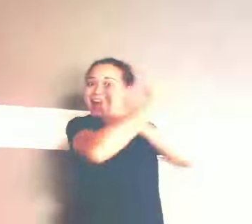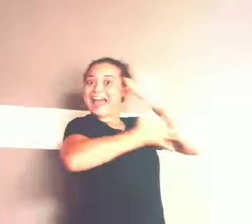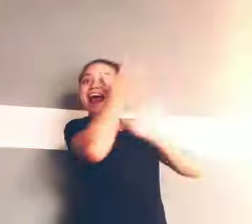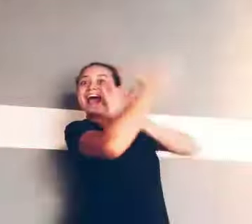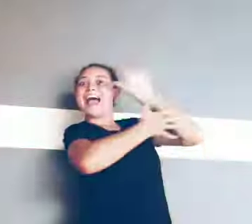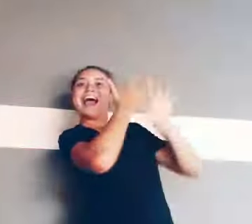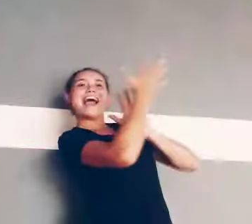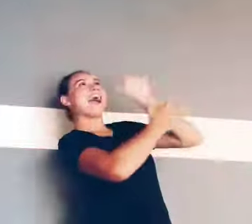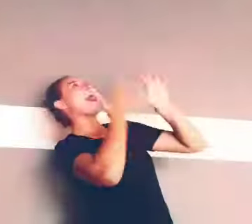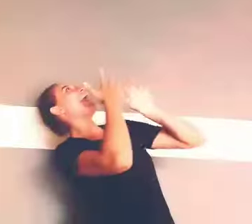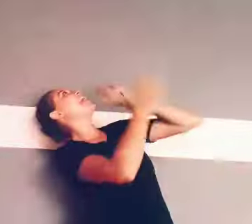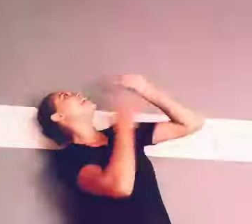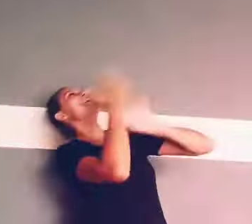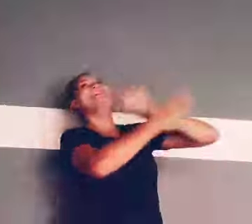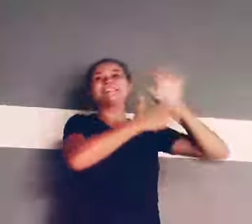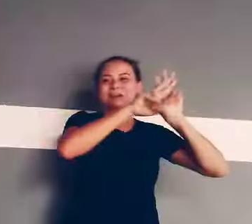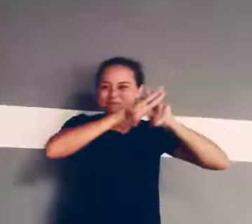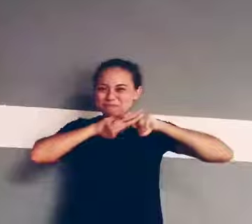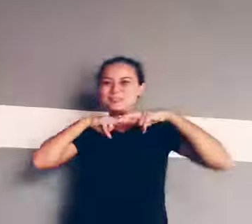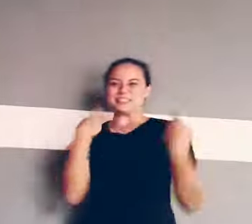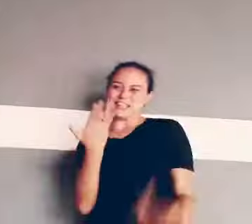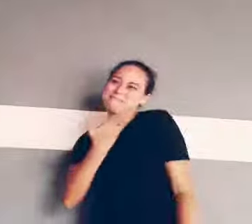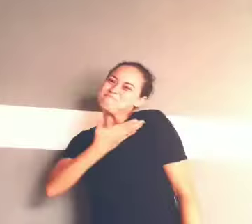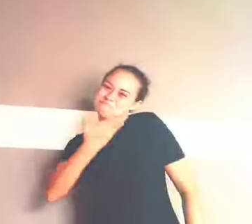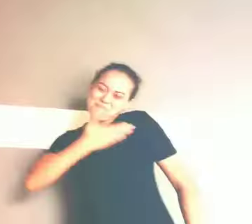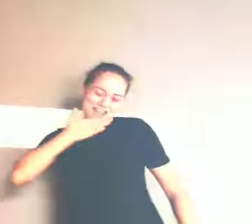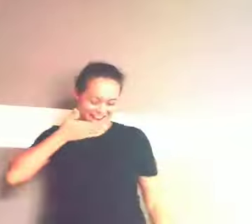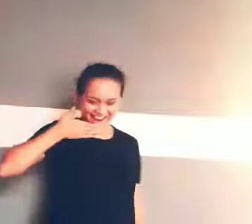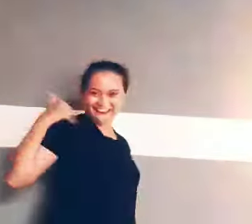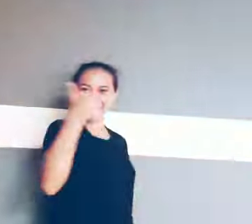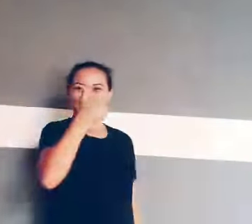Pois ele é meu melhor amigo, ele é demais